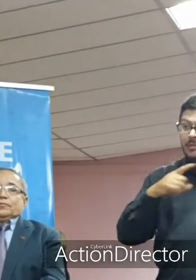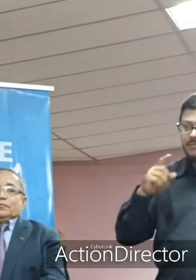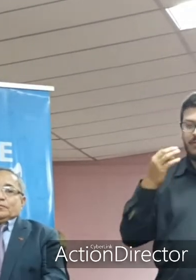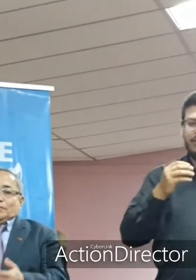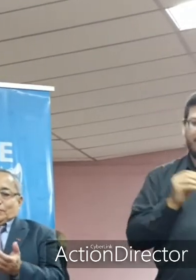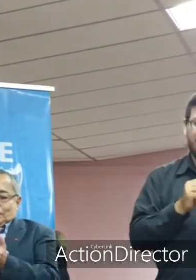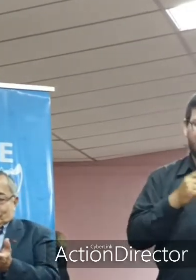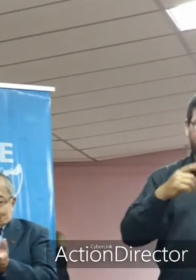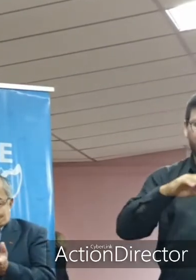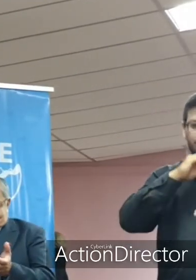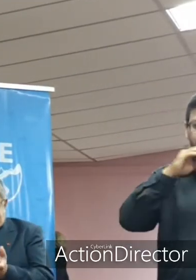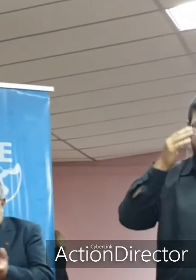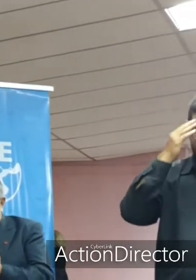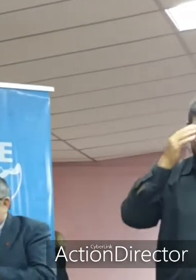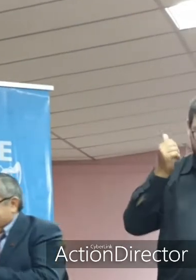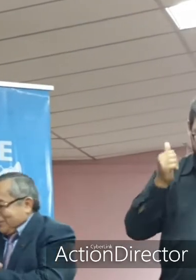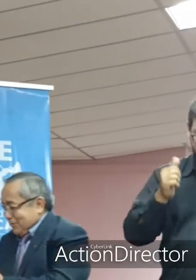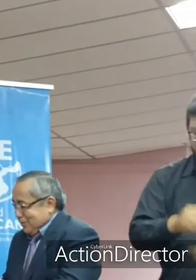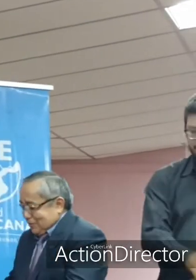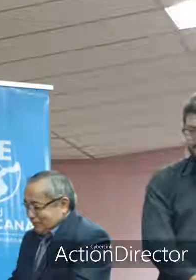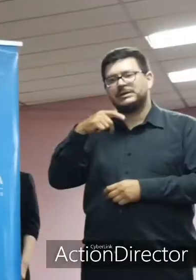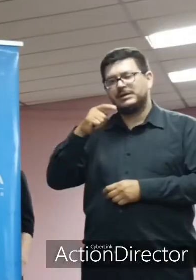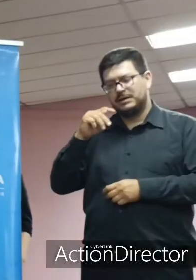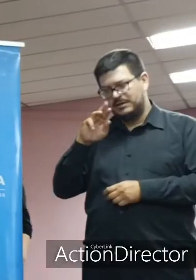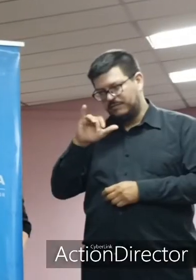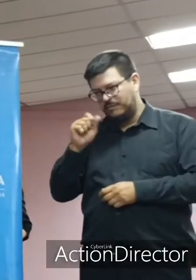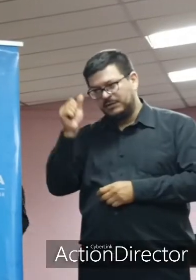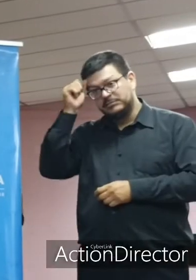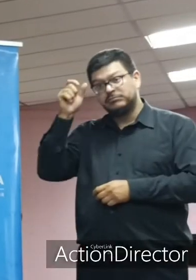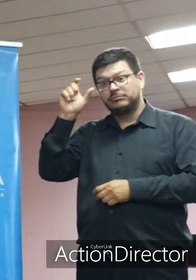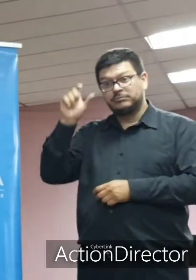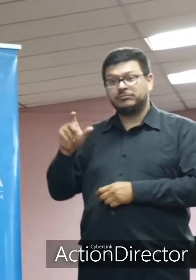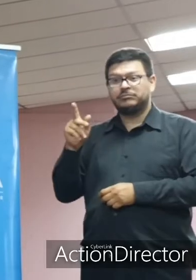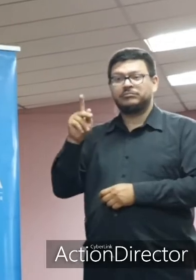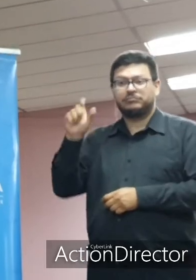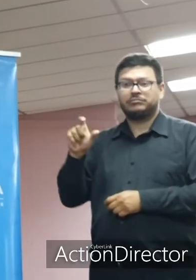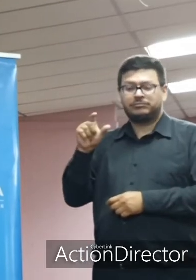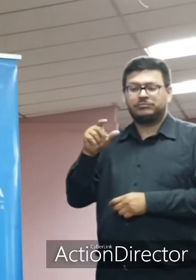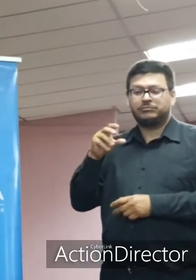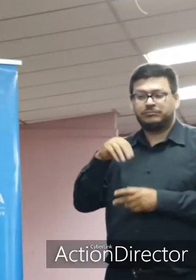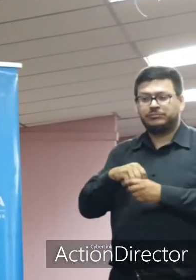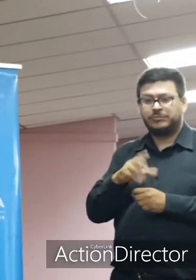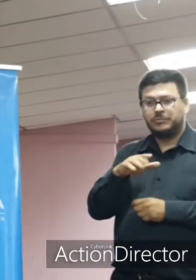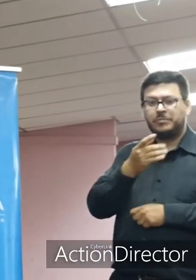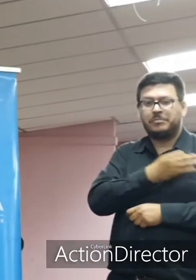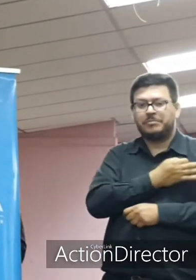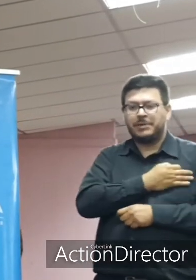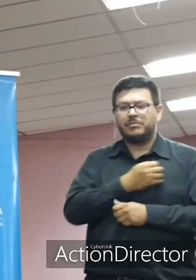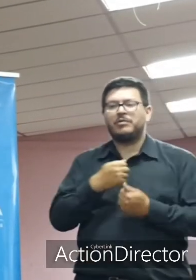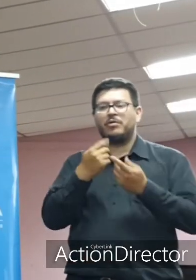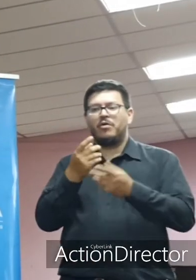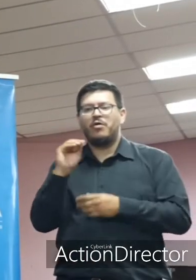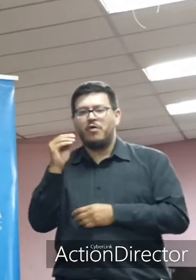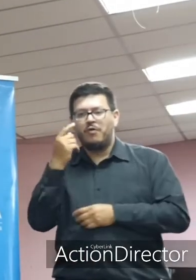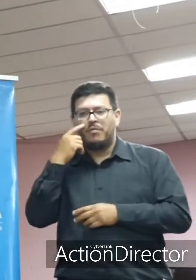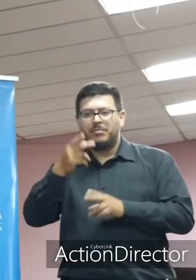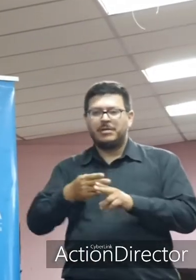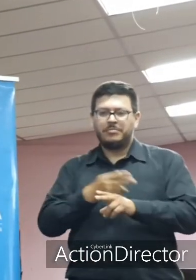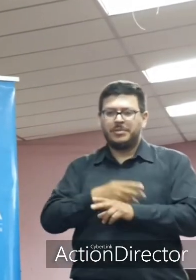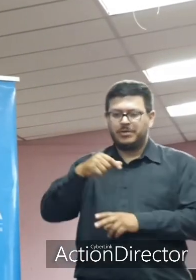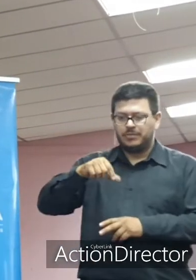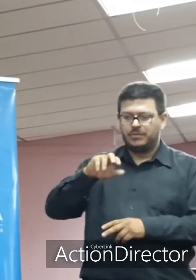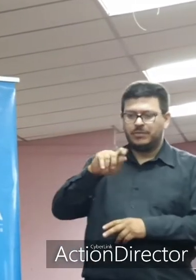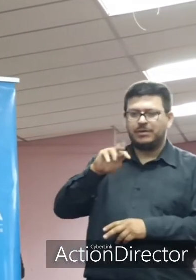muy buenas noches muchas gracias a la persona de uno de los premiados jóvenes el joven Quintana